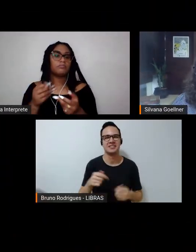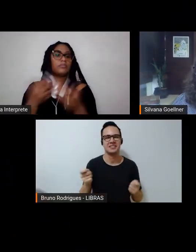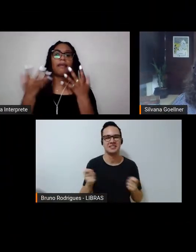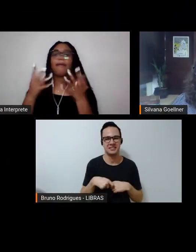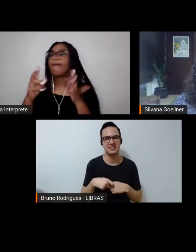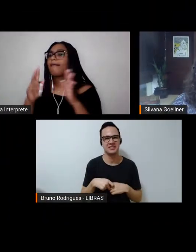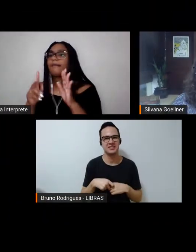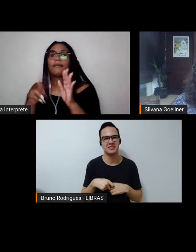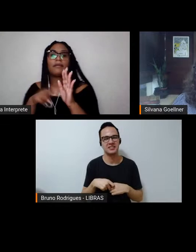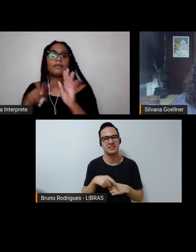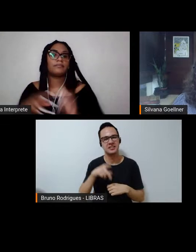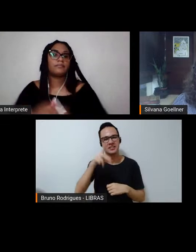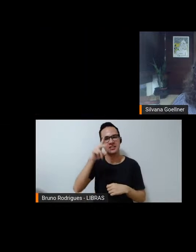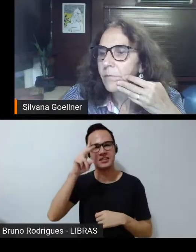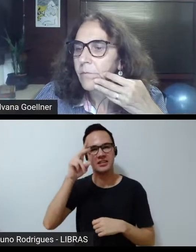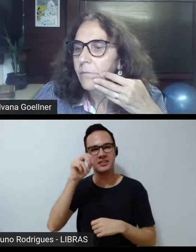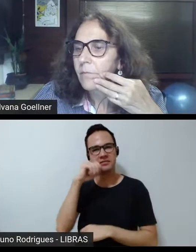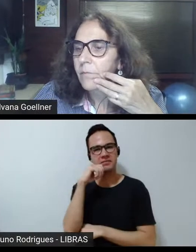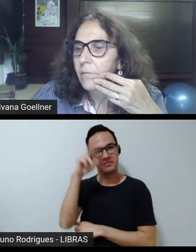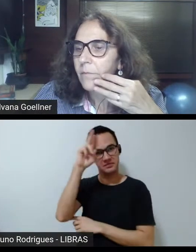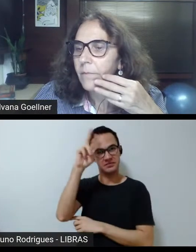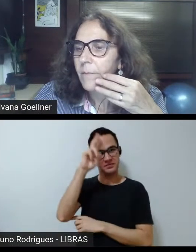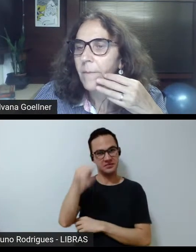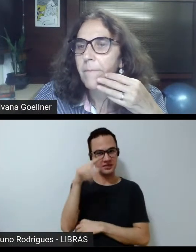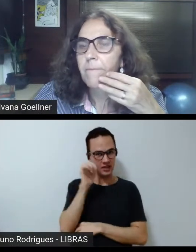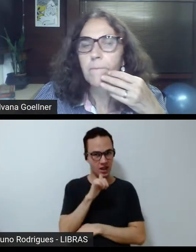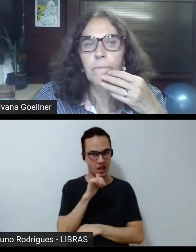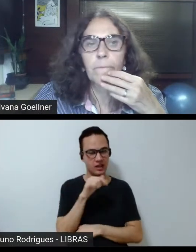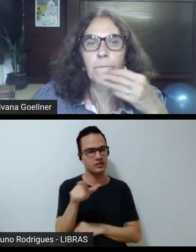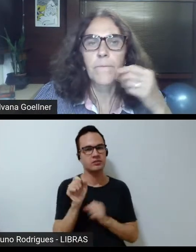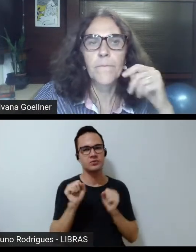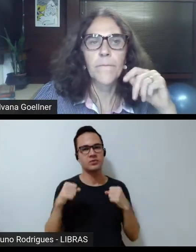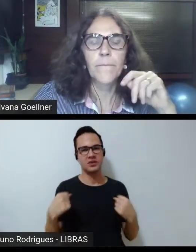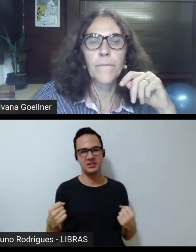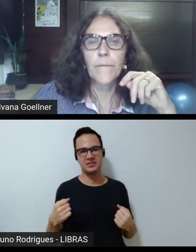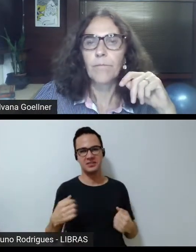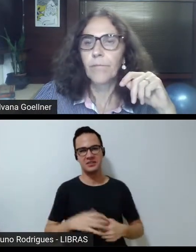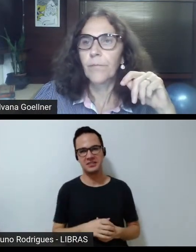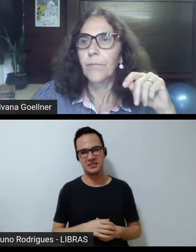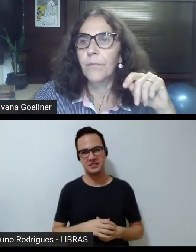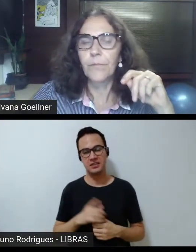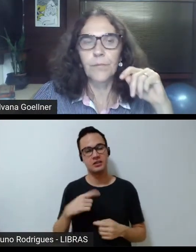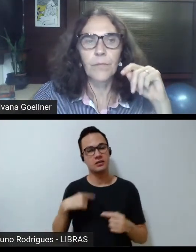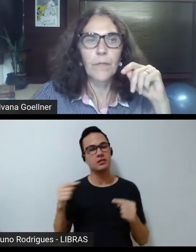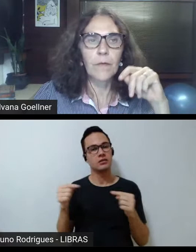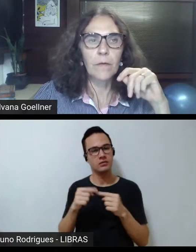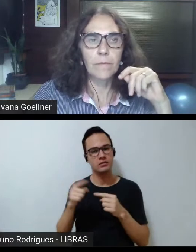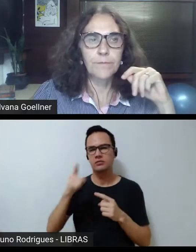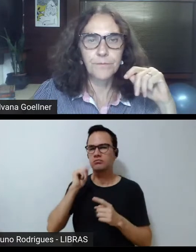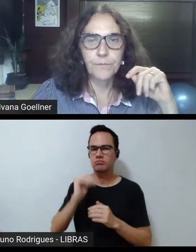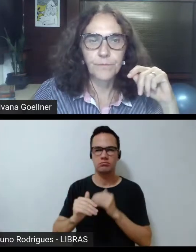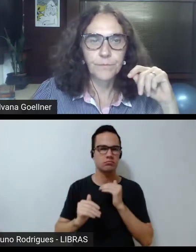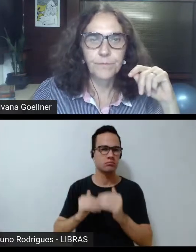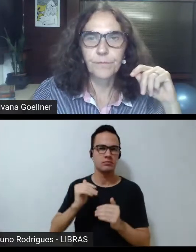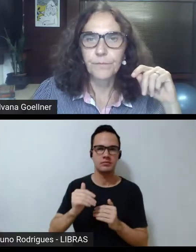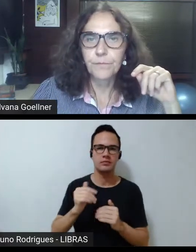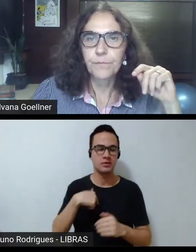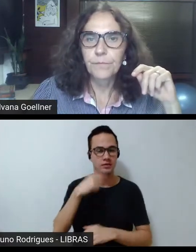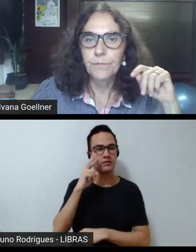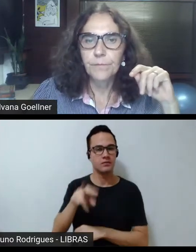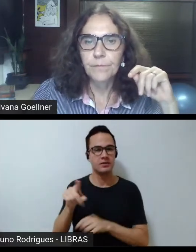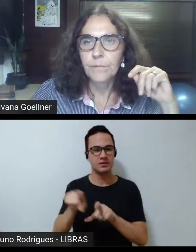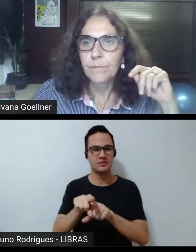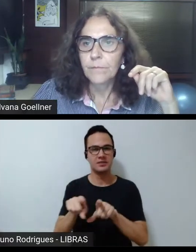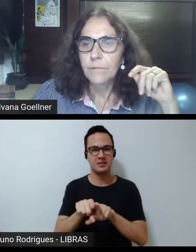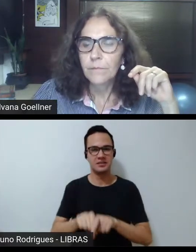histórias dessas mulheres, então são lutas travadas em cima de lutas, eu vi uma questão aí também